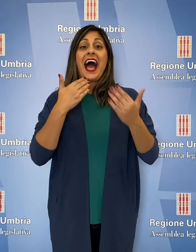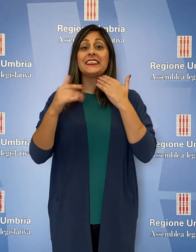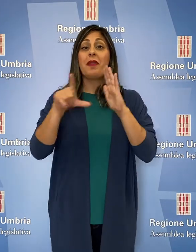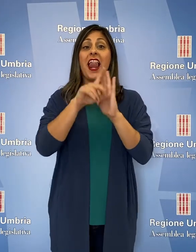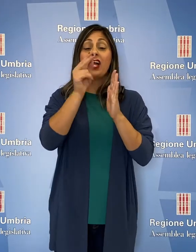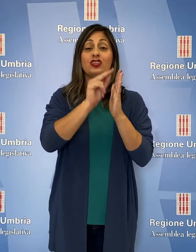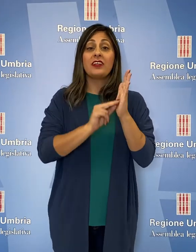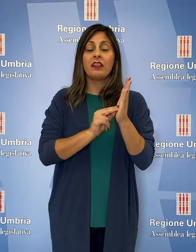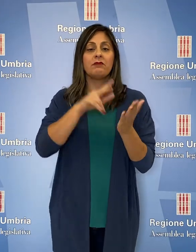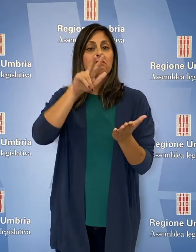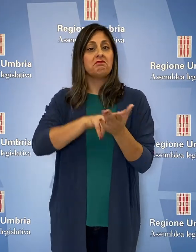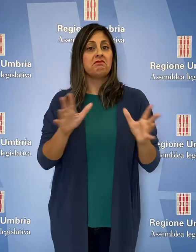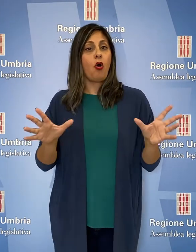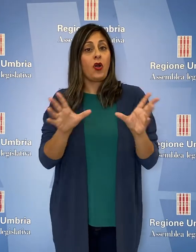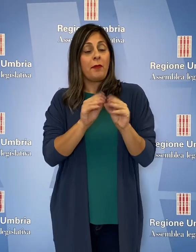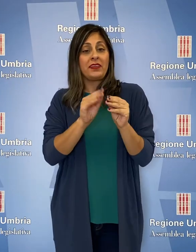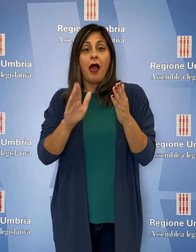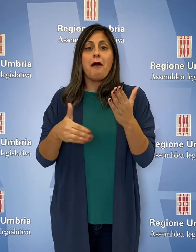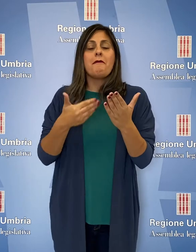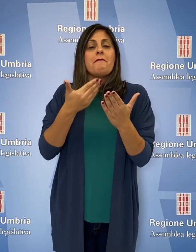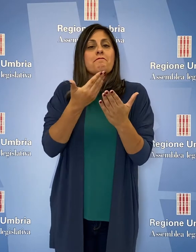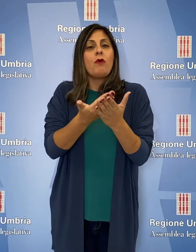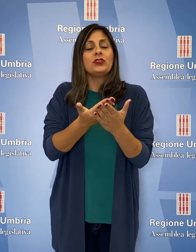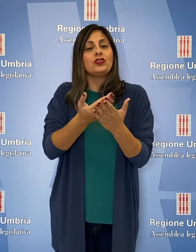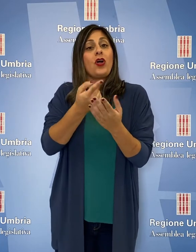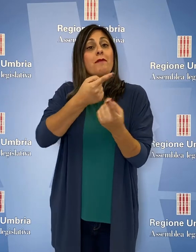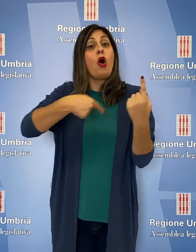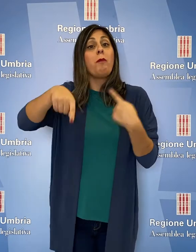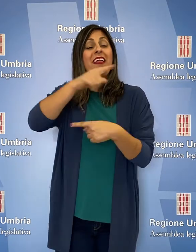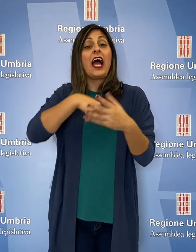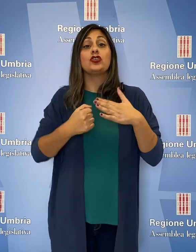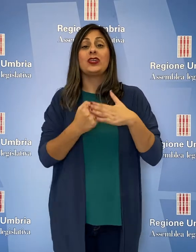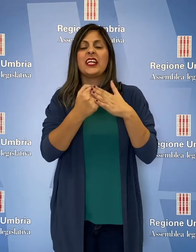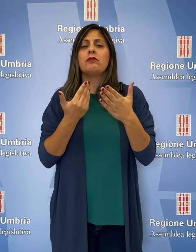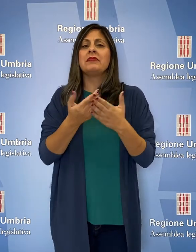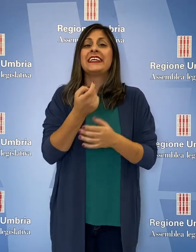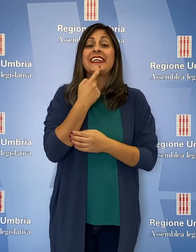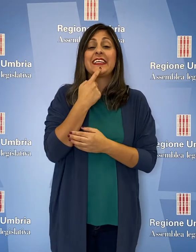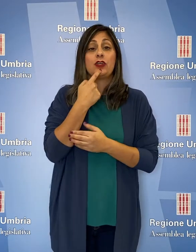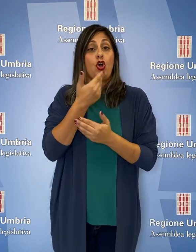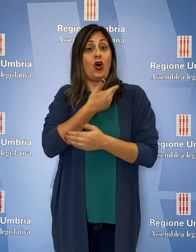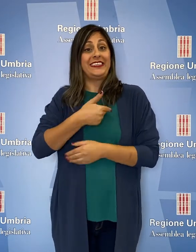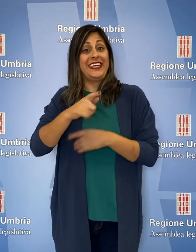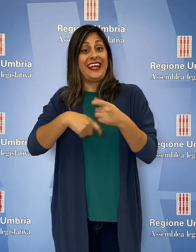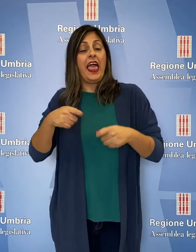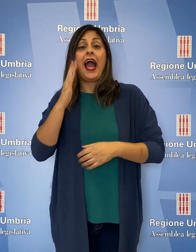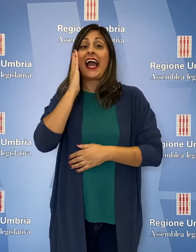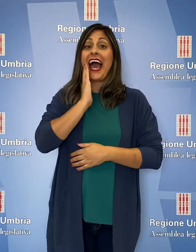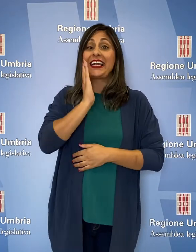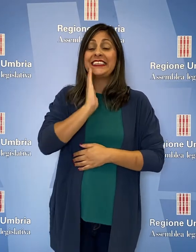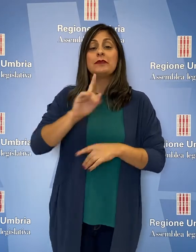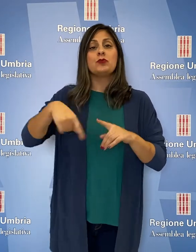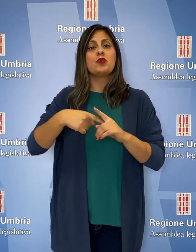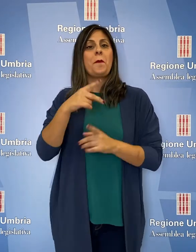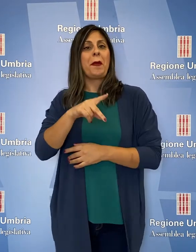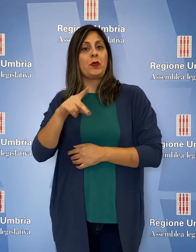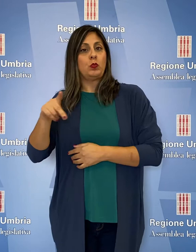'Assemblea legislativa ha approvato all'unanimità la mozione sulla mobilità sostenibile presentata dai consiglieri della Lega Daniele